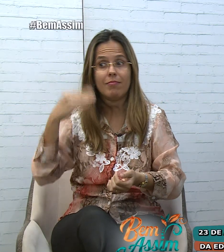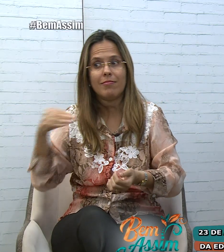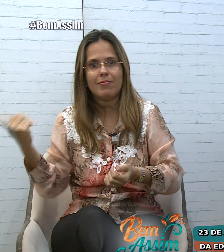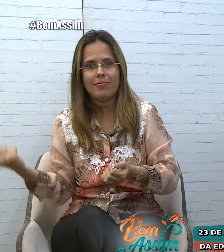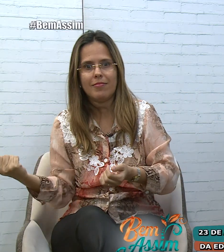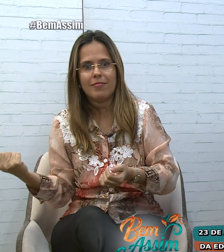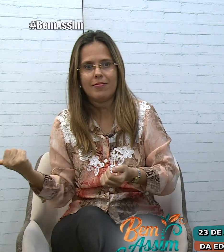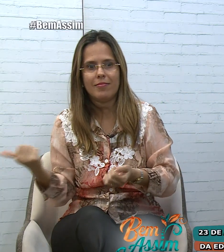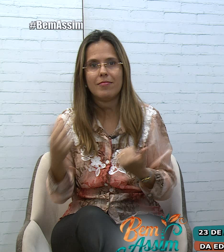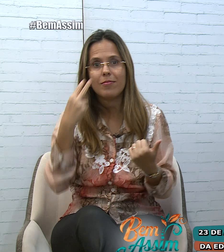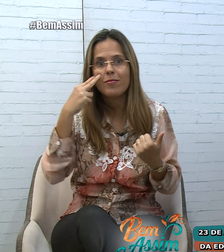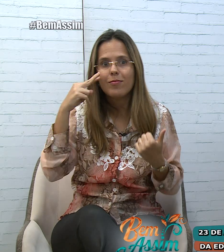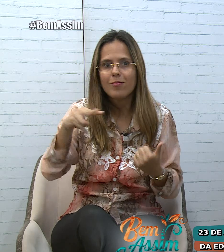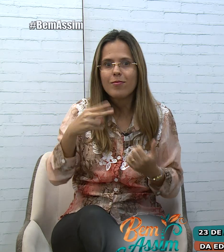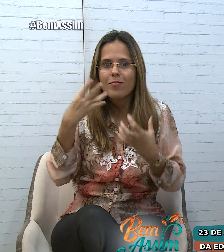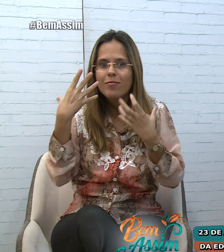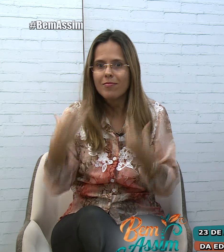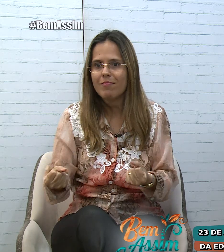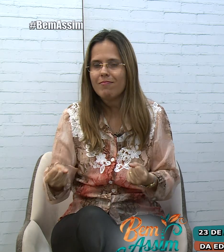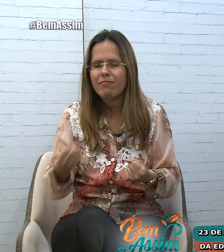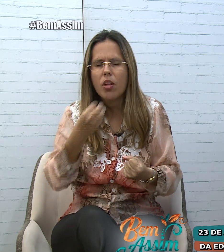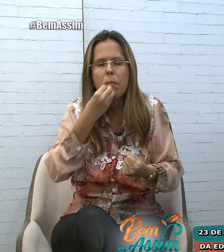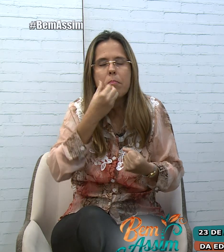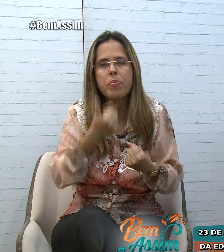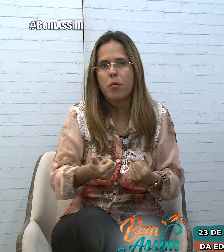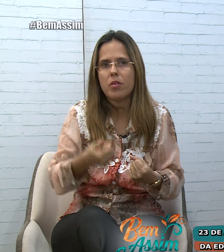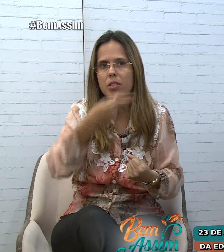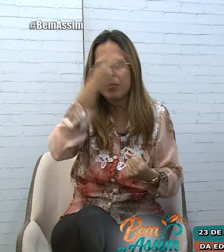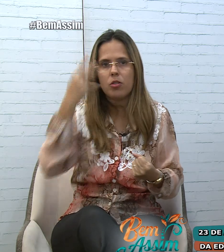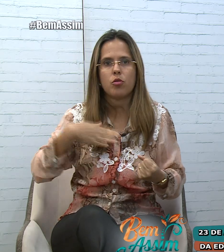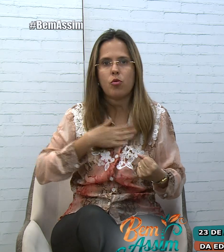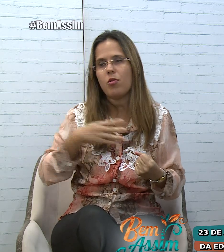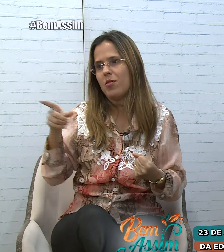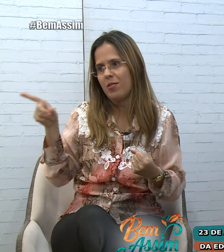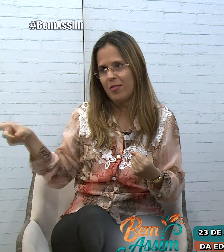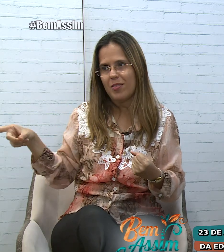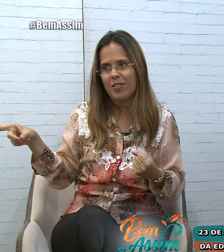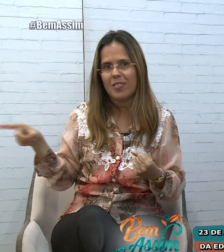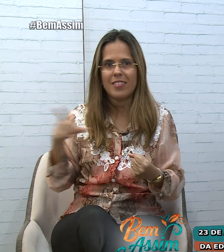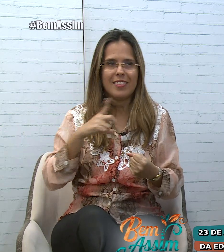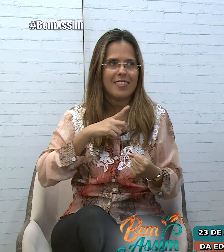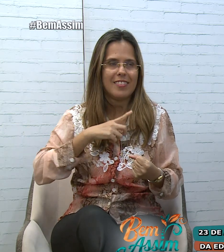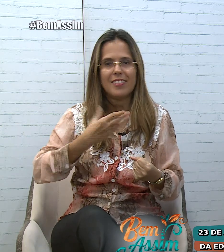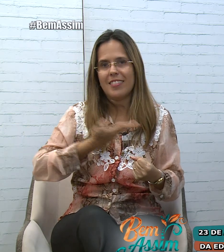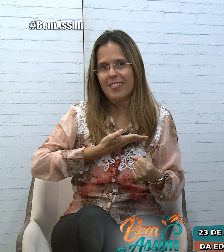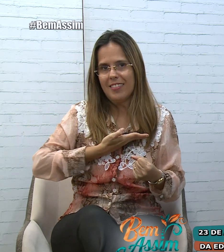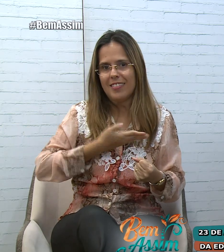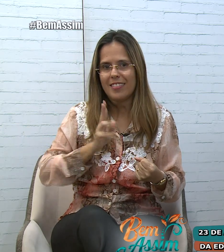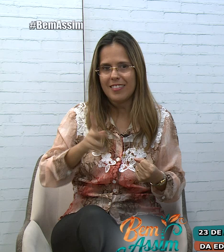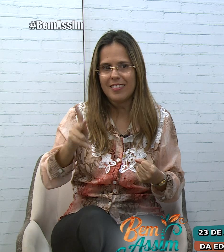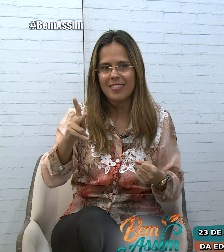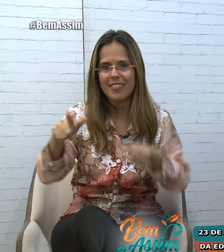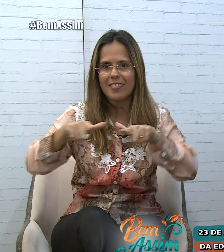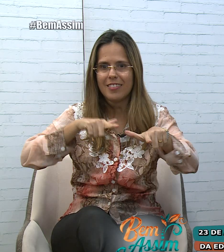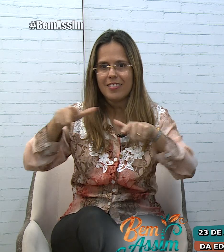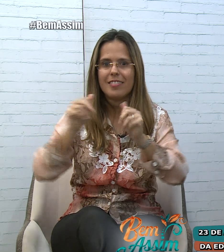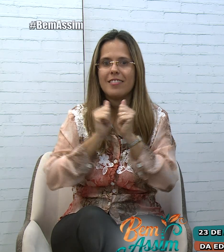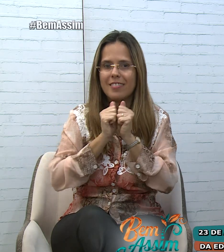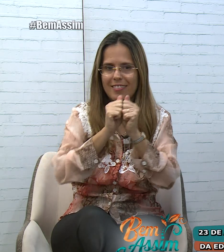A gente vê que a aceitação ela é ampla, é ótima. A Renata mesmo, ela tem uma colega de turma que sempre está fazendo os trabalhos com ela, sempre